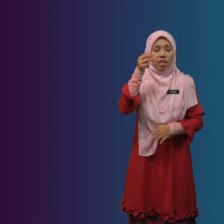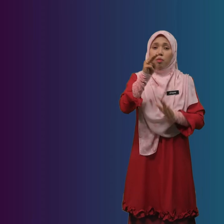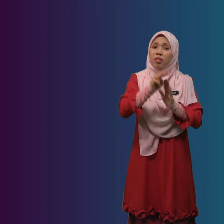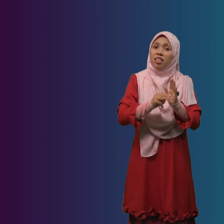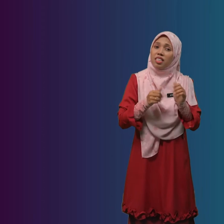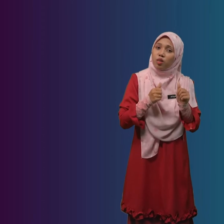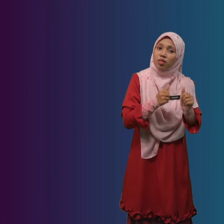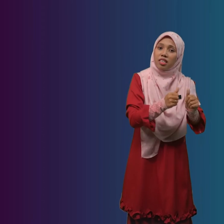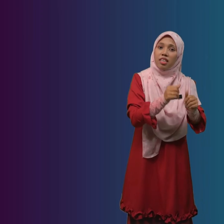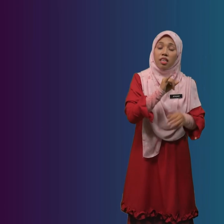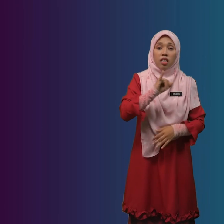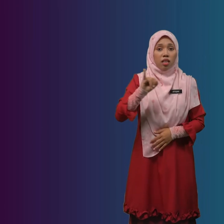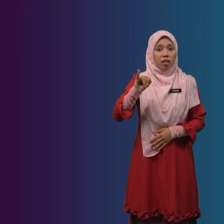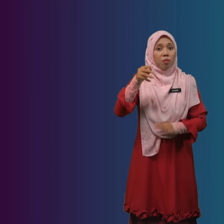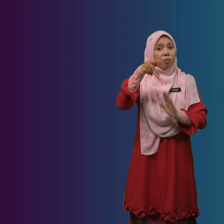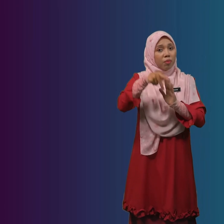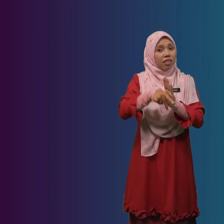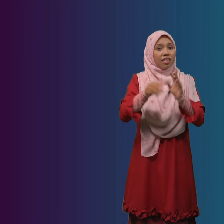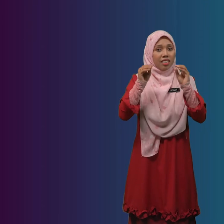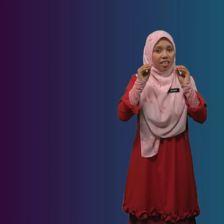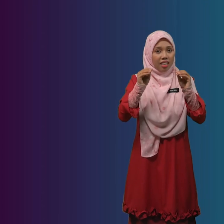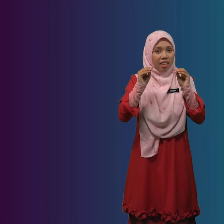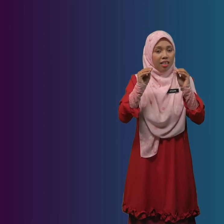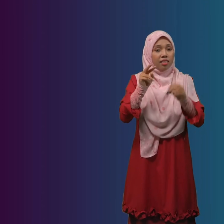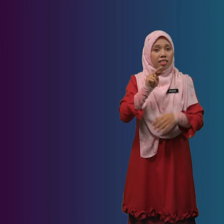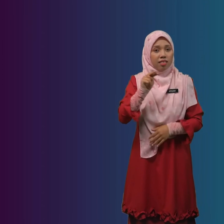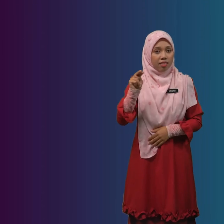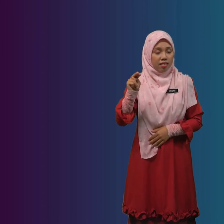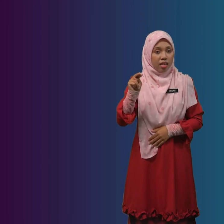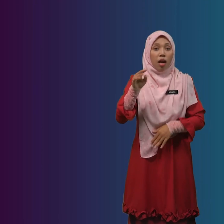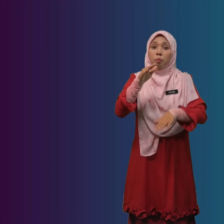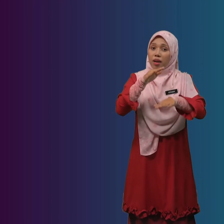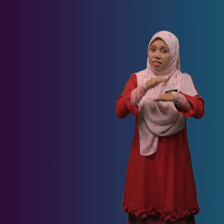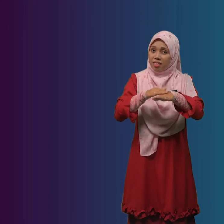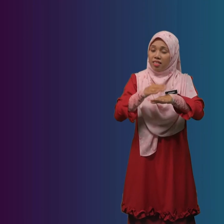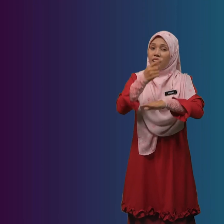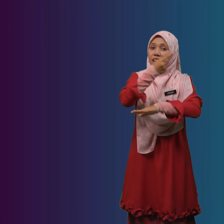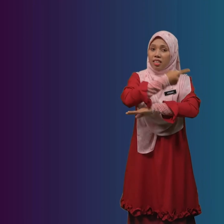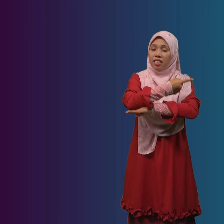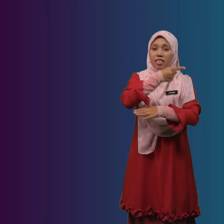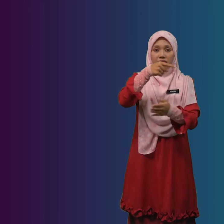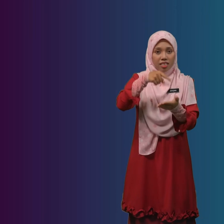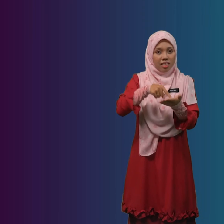Mengikuti Pengajaran Pada Hari Ini